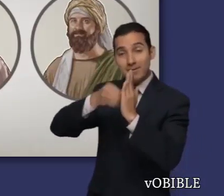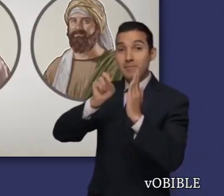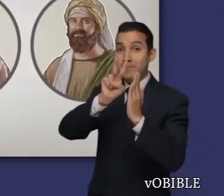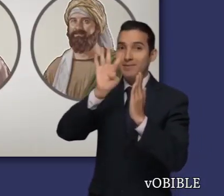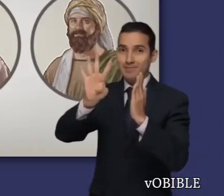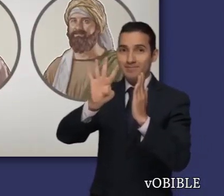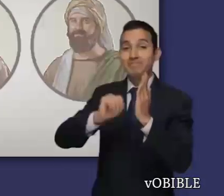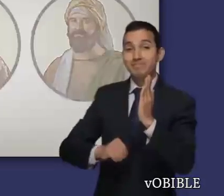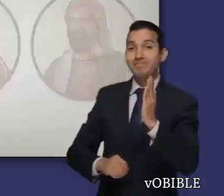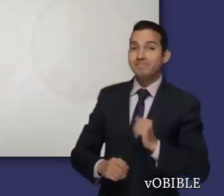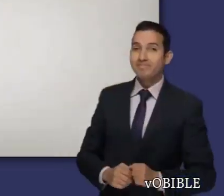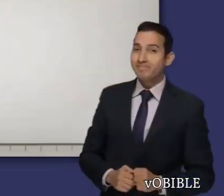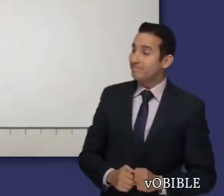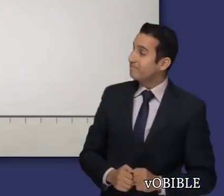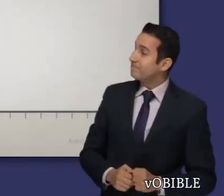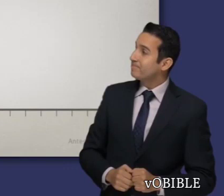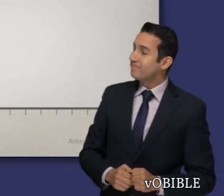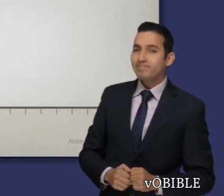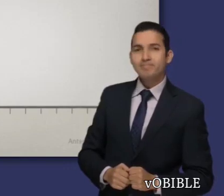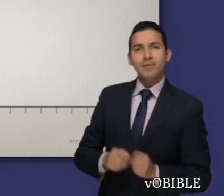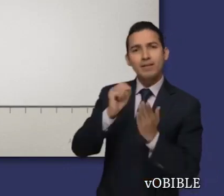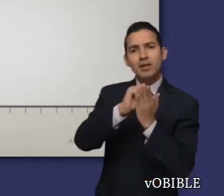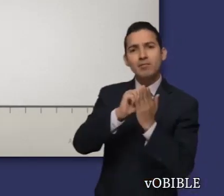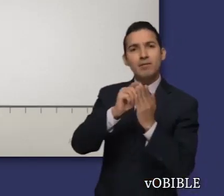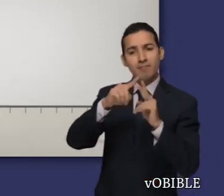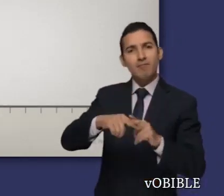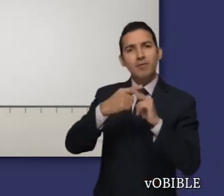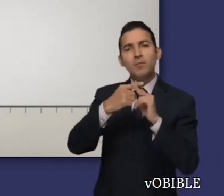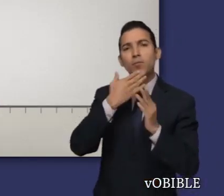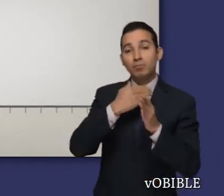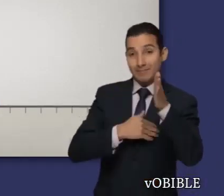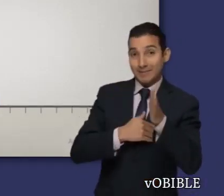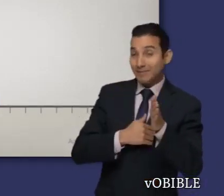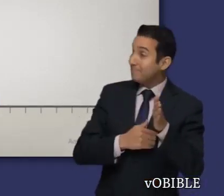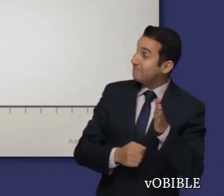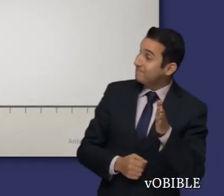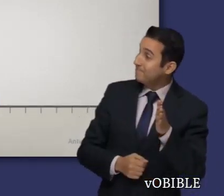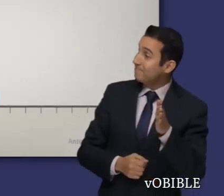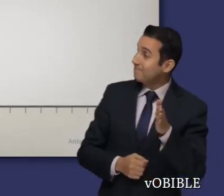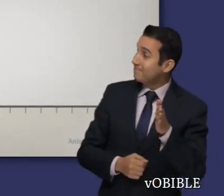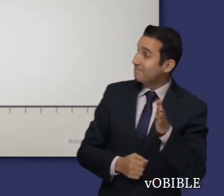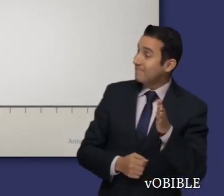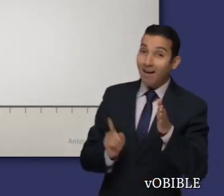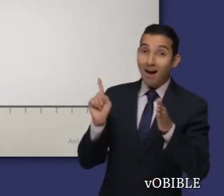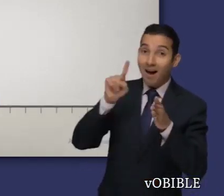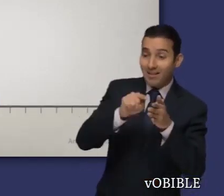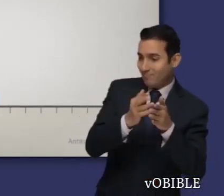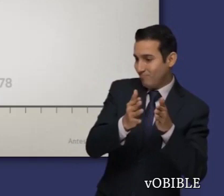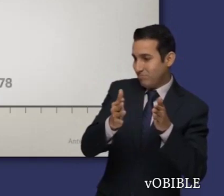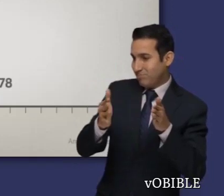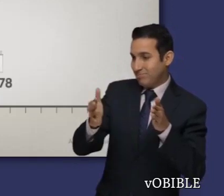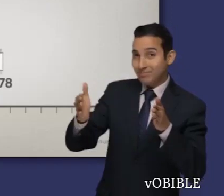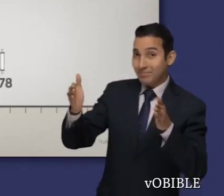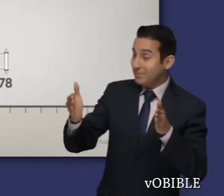capítulos. Primero de Samuel abarca un periodo de más de cien años, más o menos desde el 1180